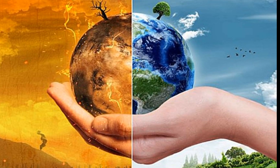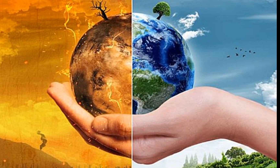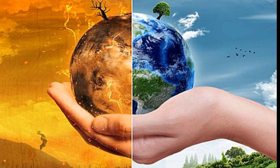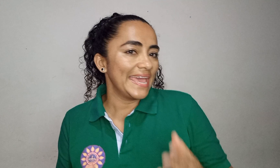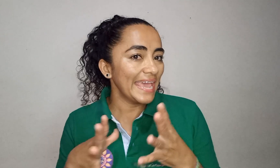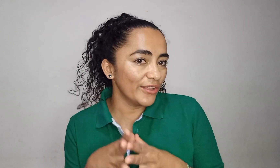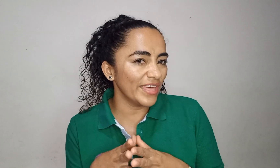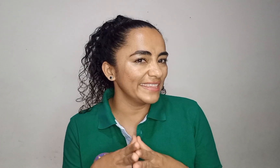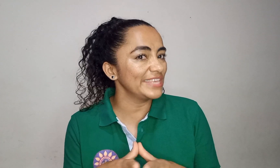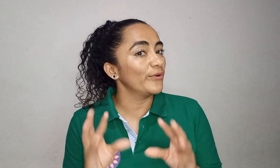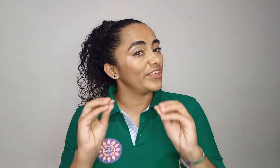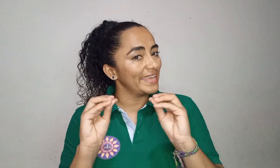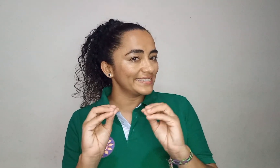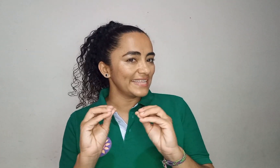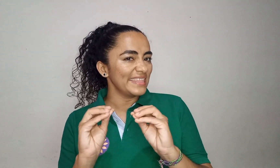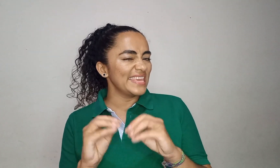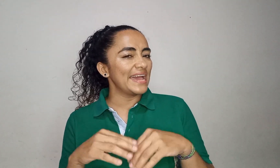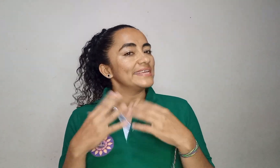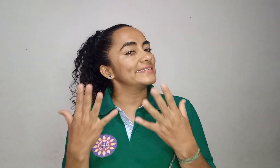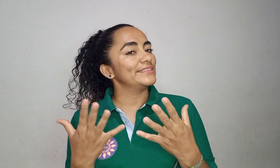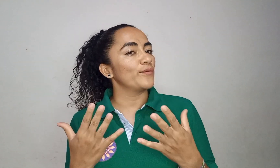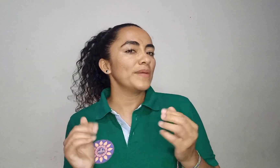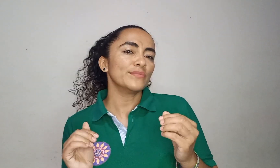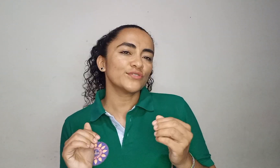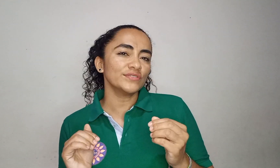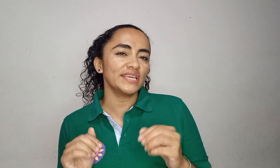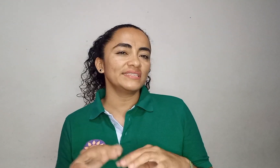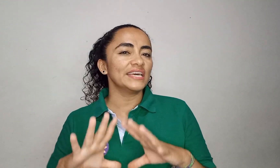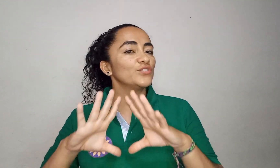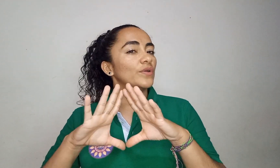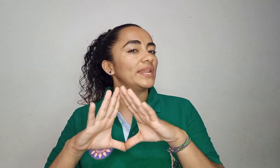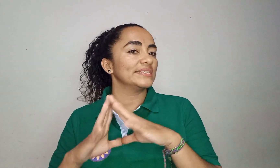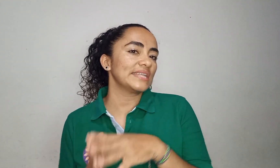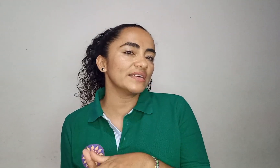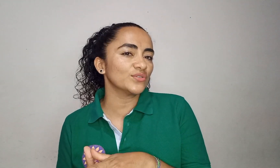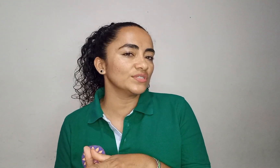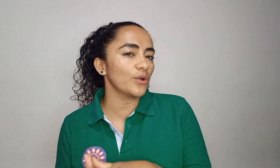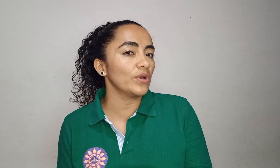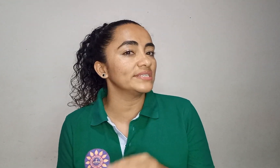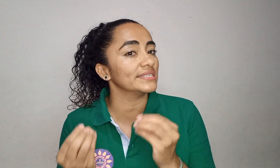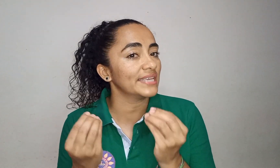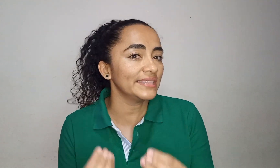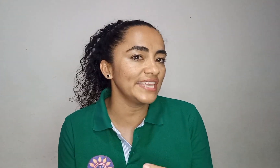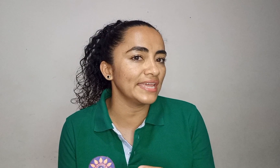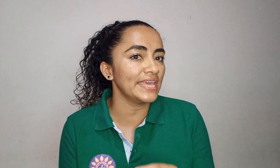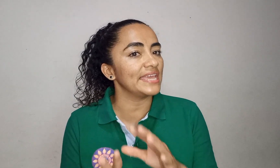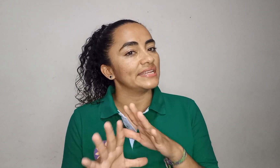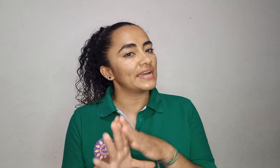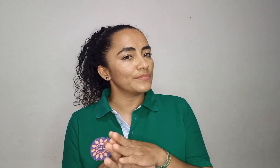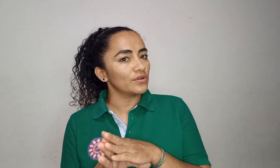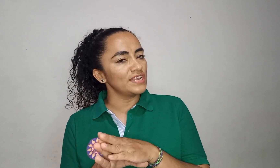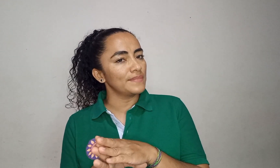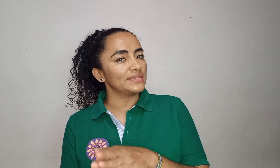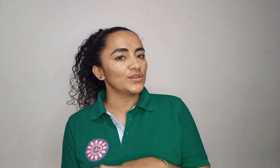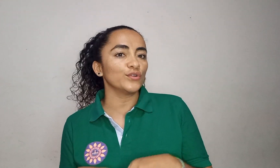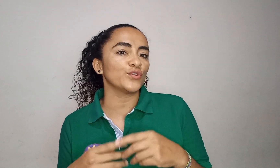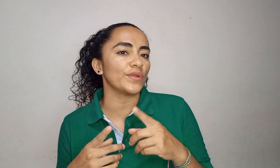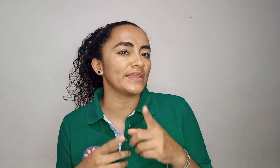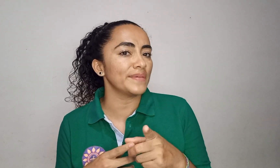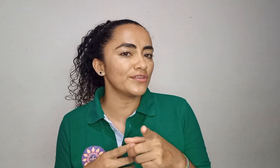El objetivo de este día es que tomemos conciencia sobre las graves consecuencias que tiene el cambio climático sobre el medio